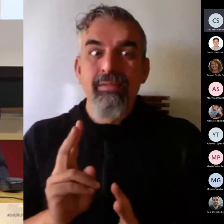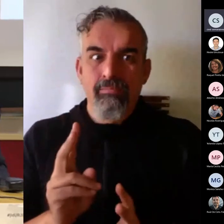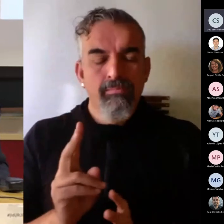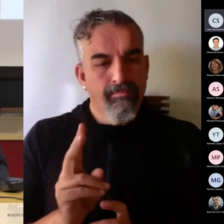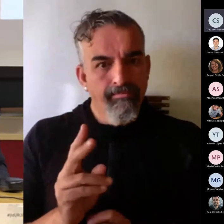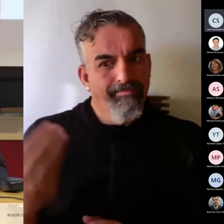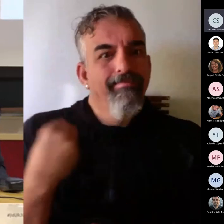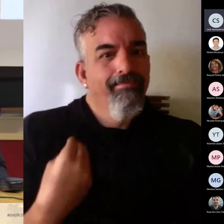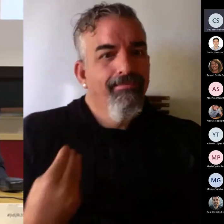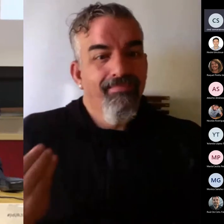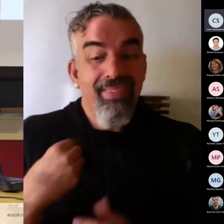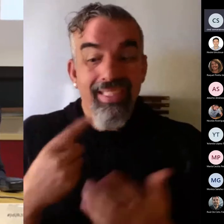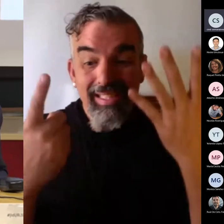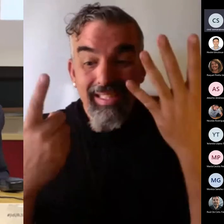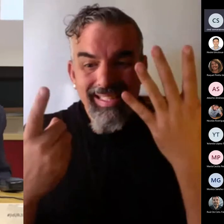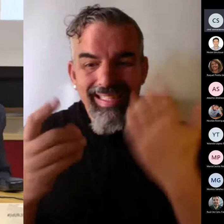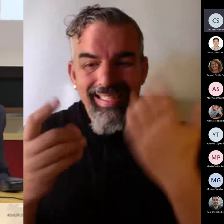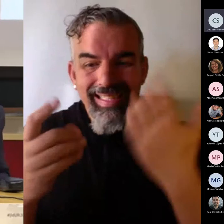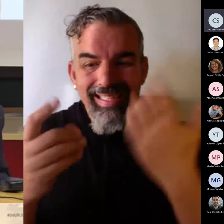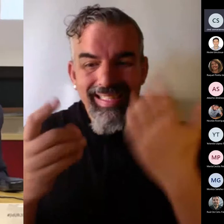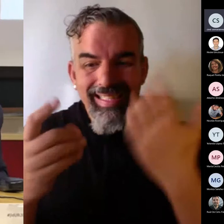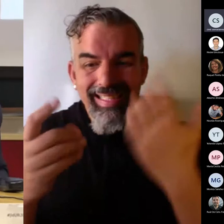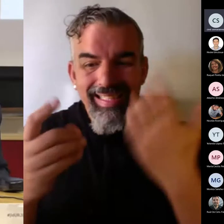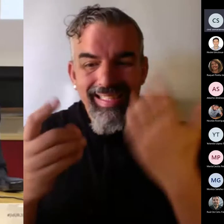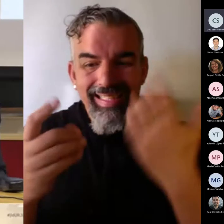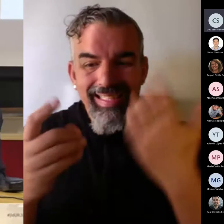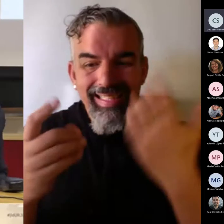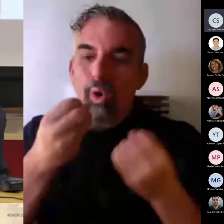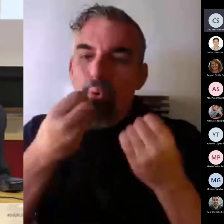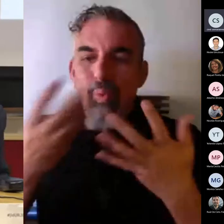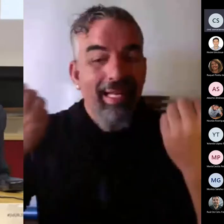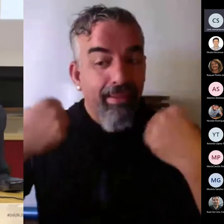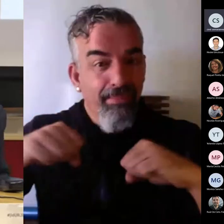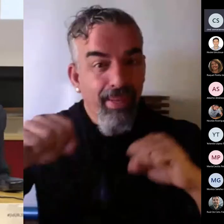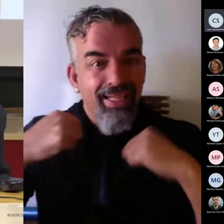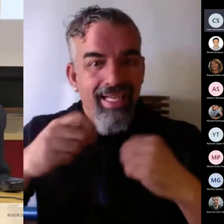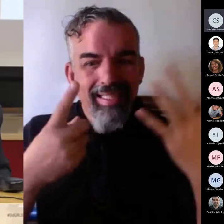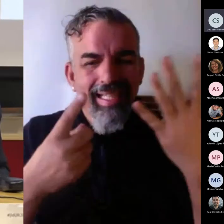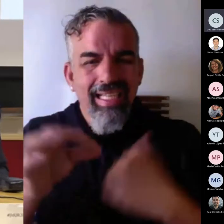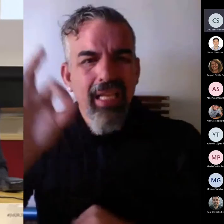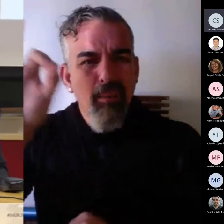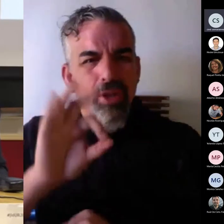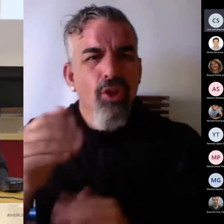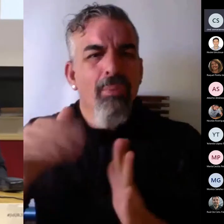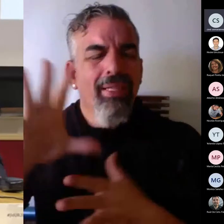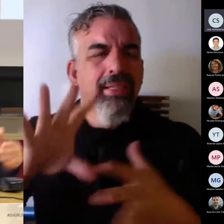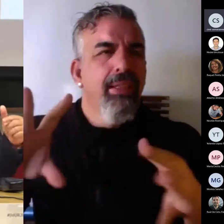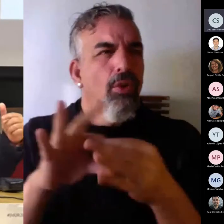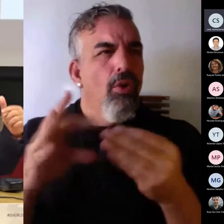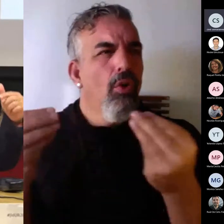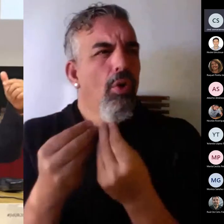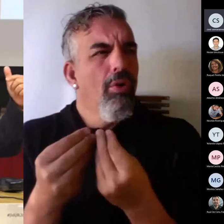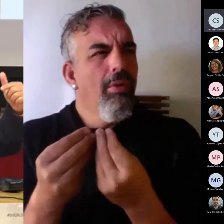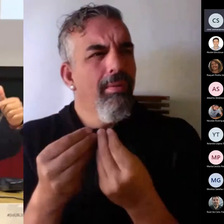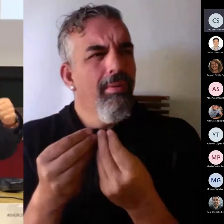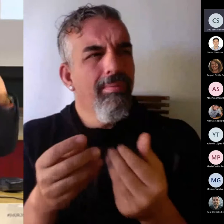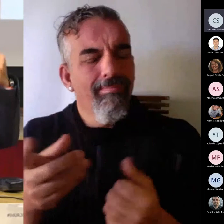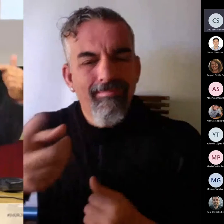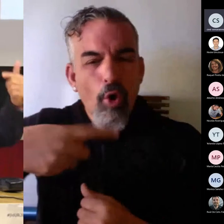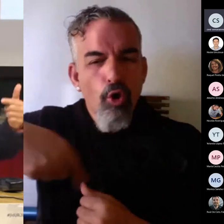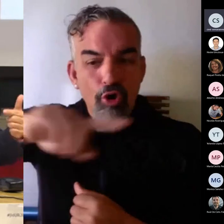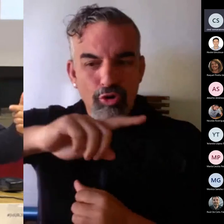Más del 60% de las buenas prácticas que nos dijeron tenían que ver con cómo nos habíamos